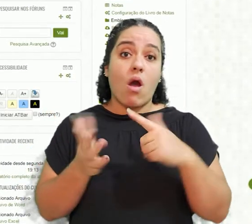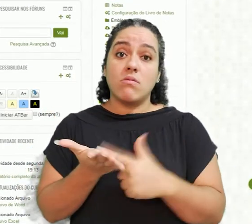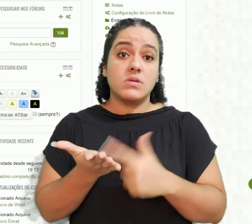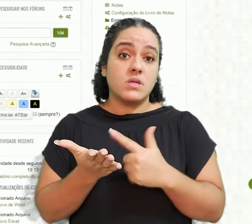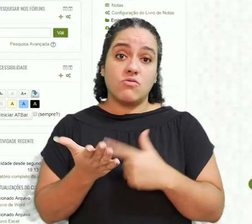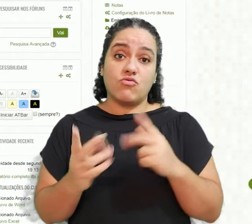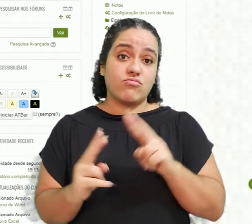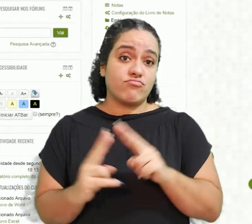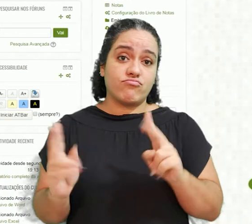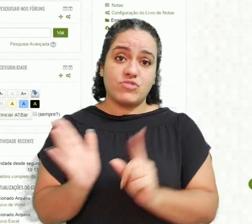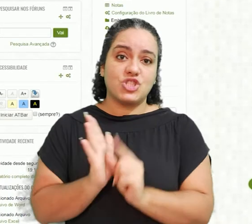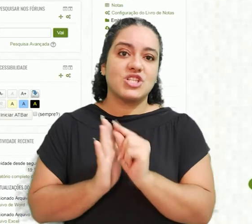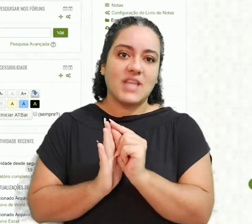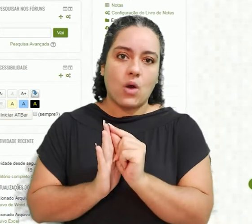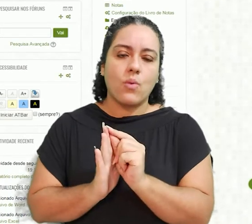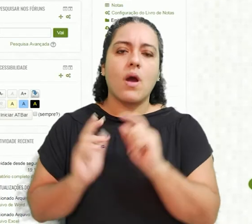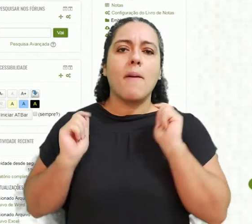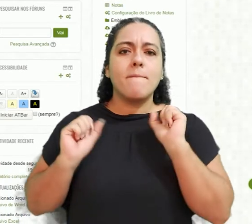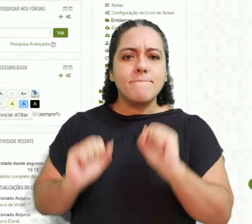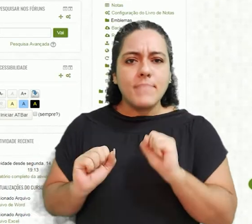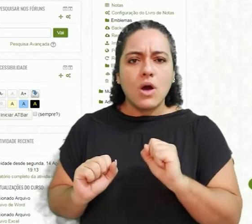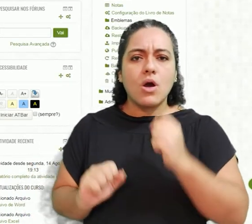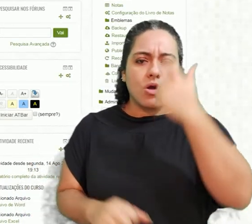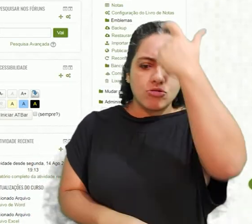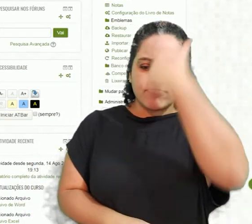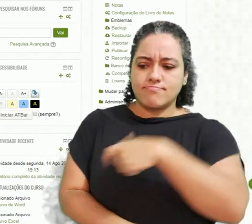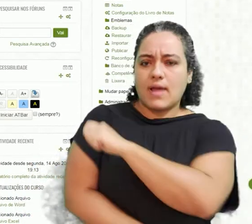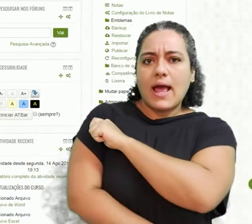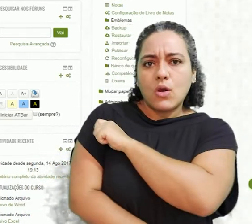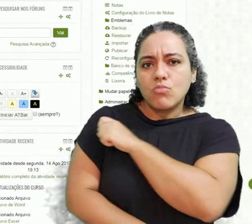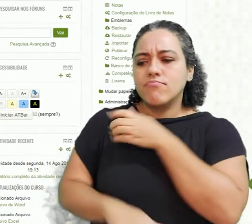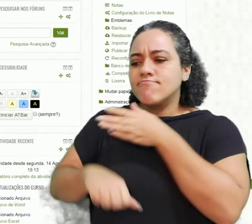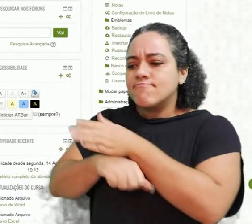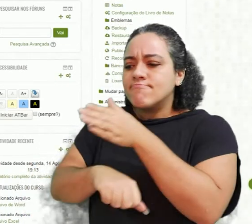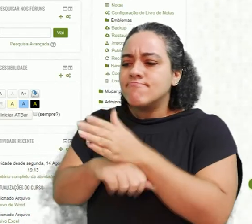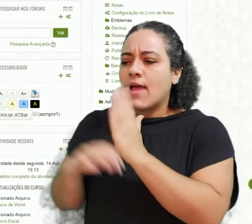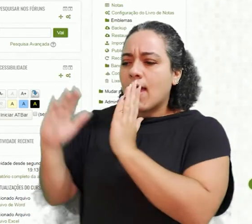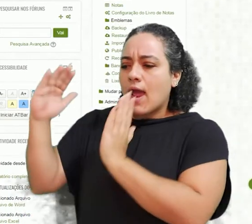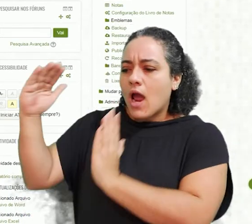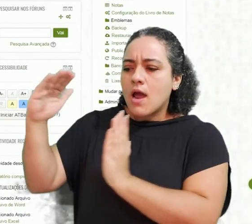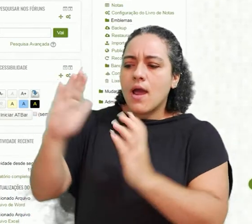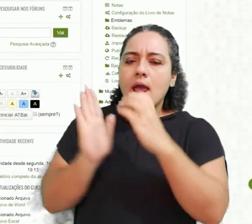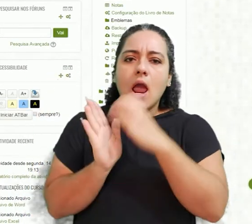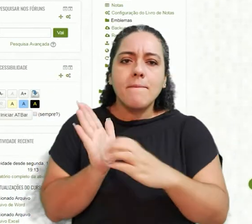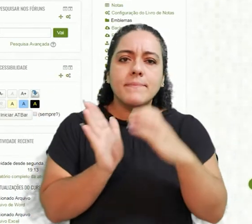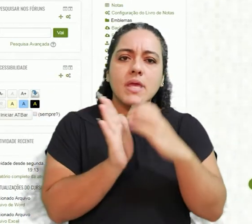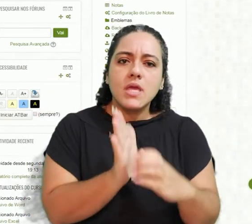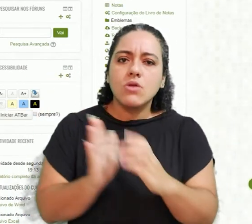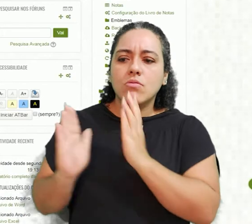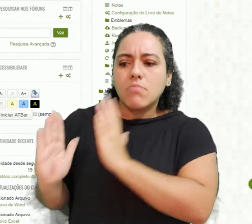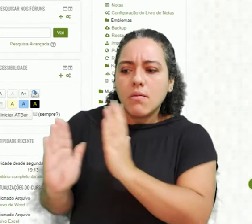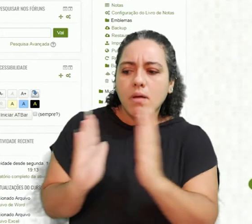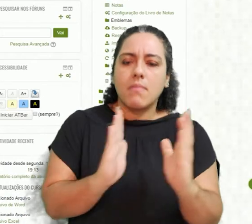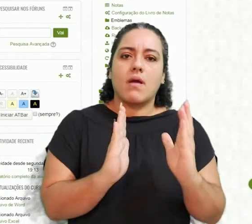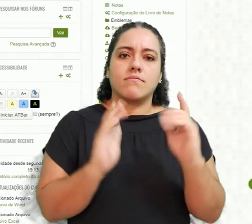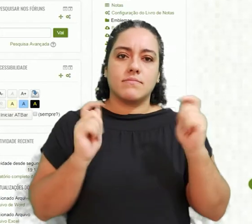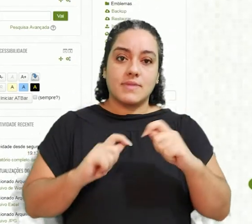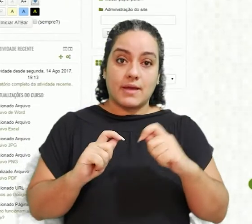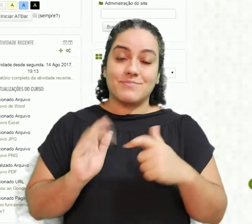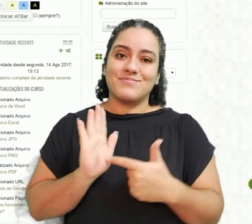livro digital, tá certo? Que o aluno pode navegar entre sessões, entre capítulos, tá bom? Então